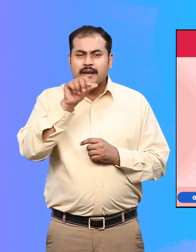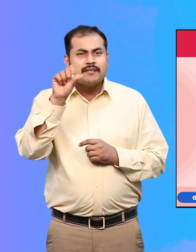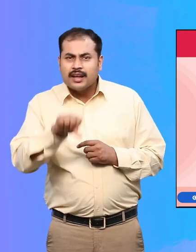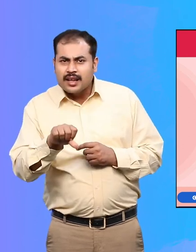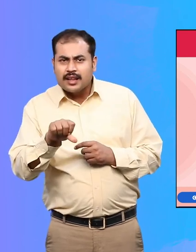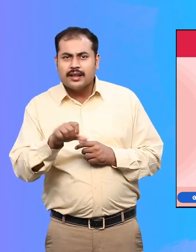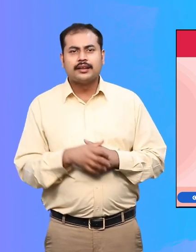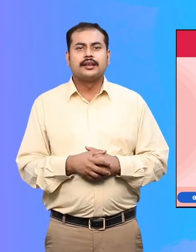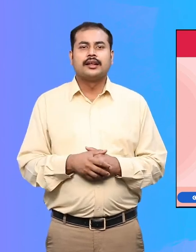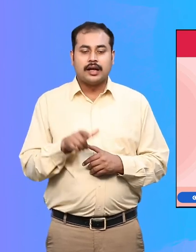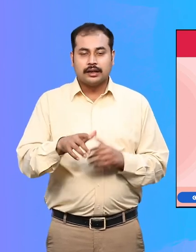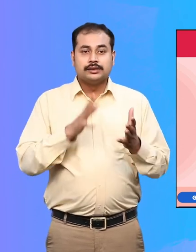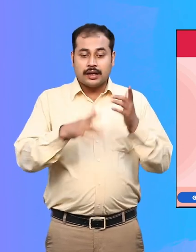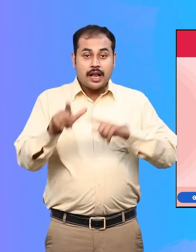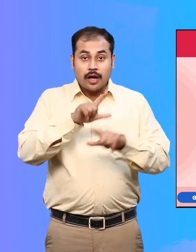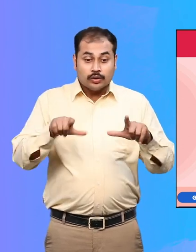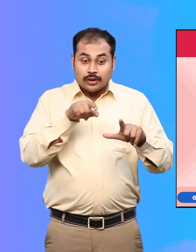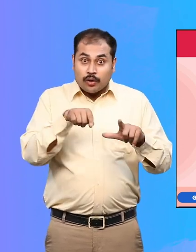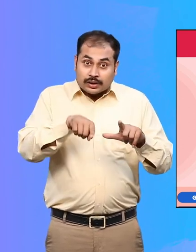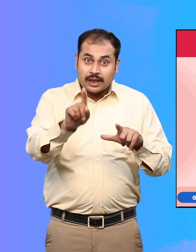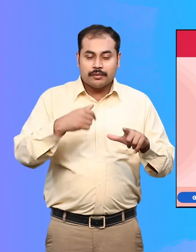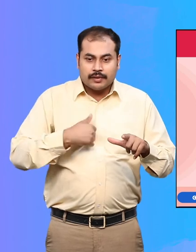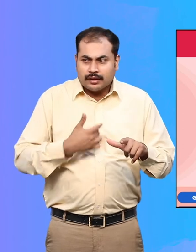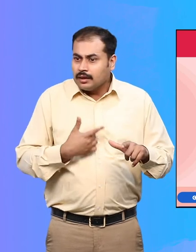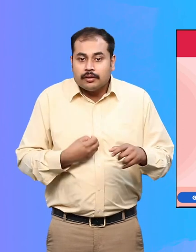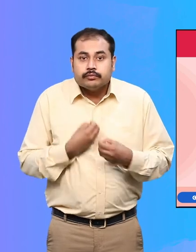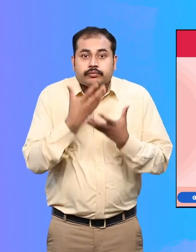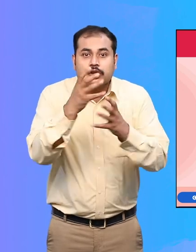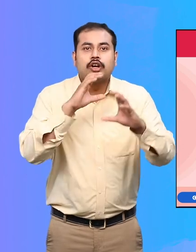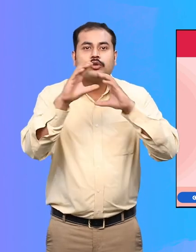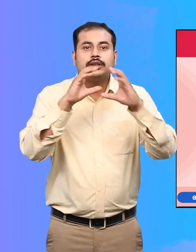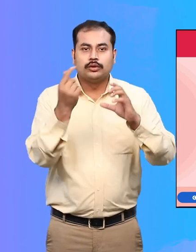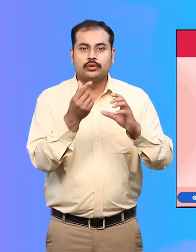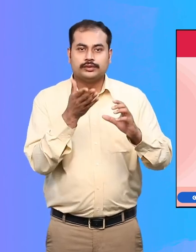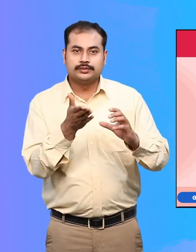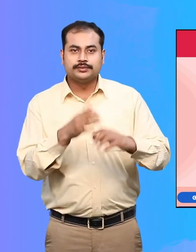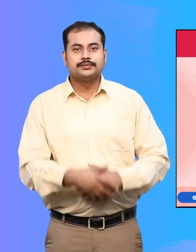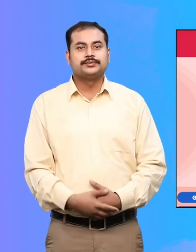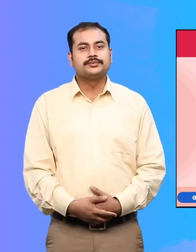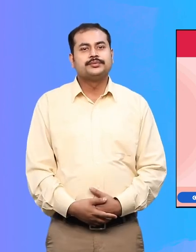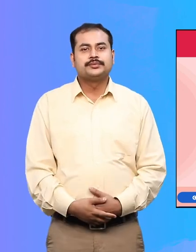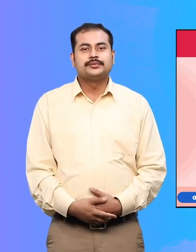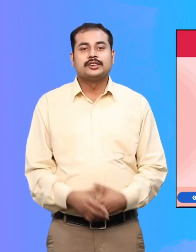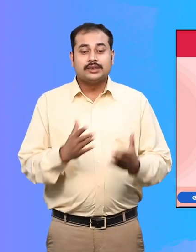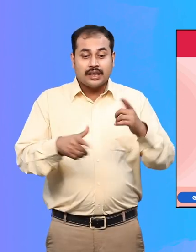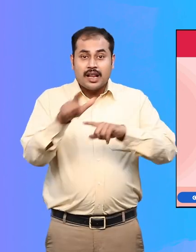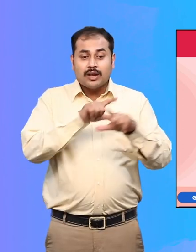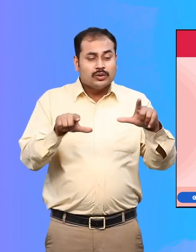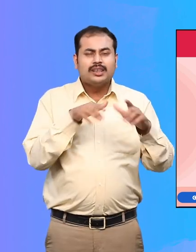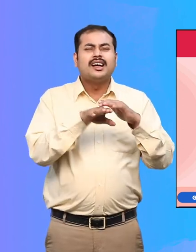जो बोल नहीं पाते, Sign Language द्वारा बातचीद करते हैं अक्षर, अंक